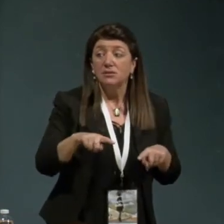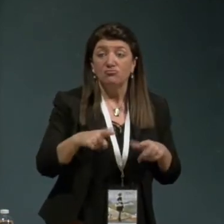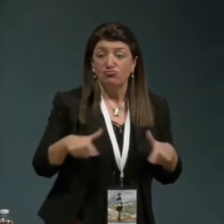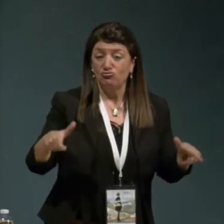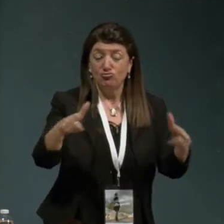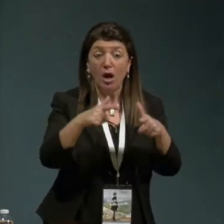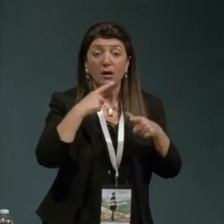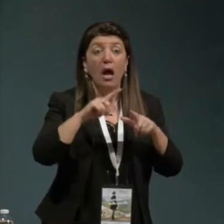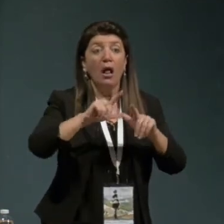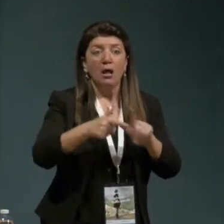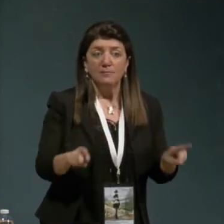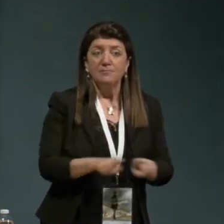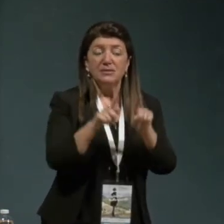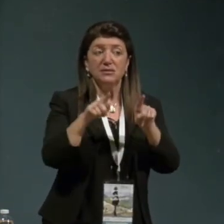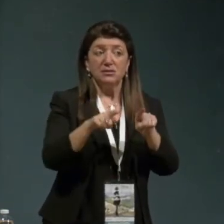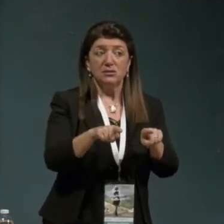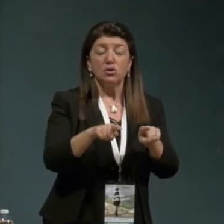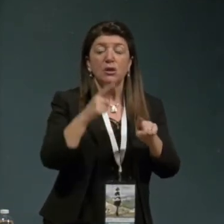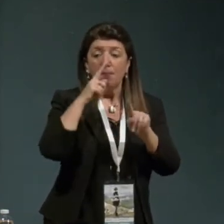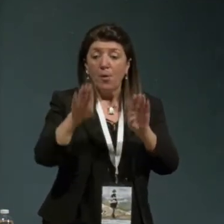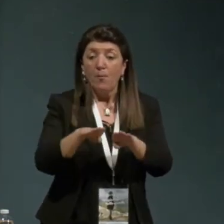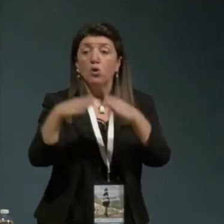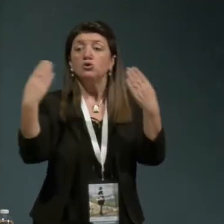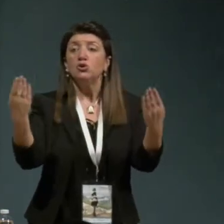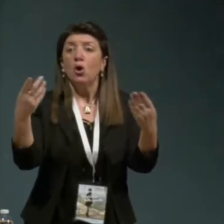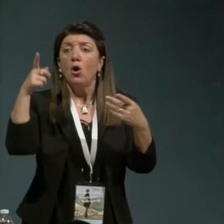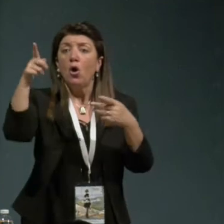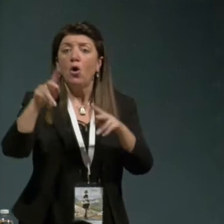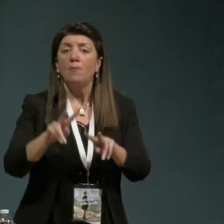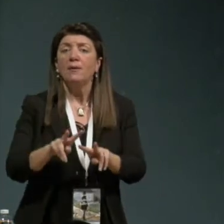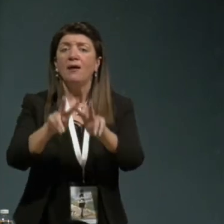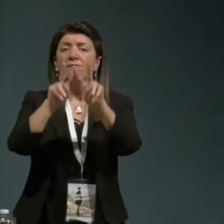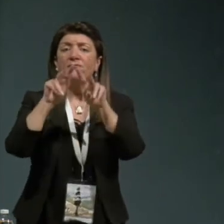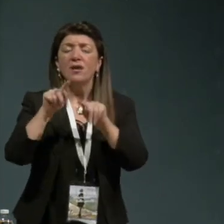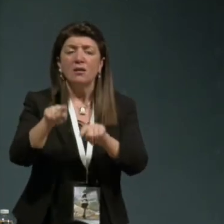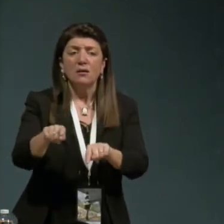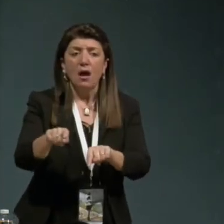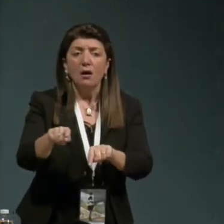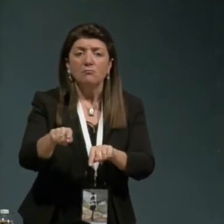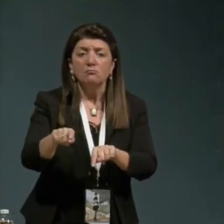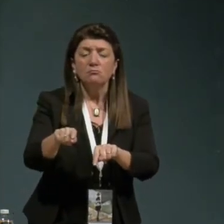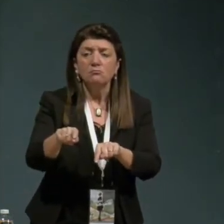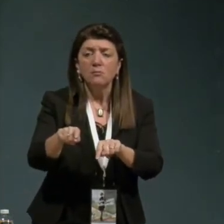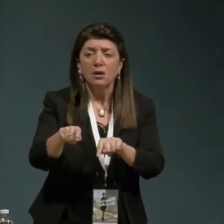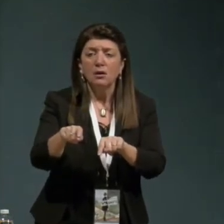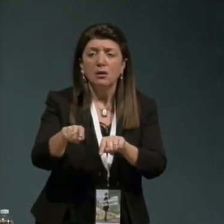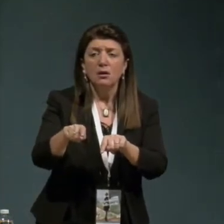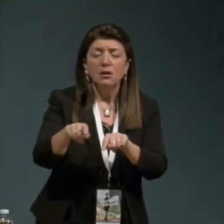e allo stesso tempo ha scoperto che il Vietnam che era eroico è